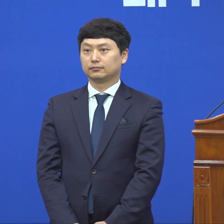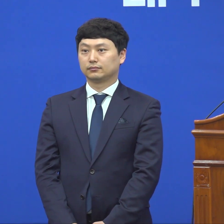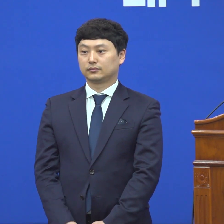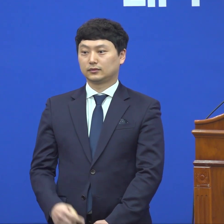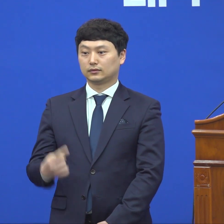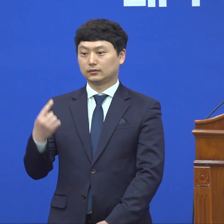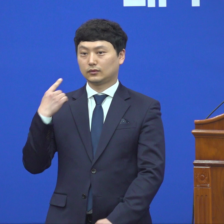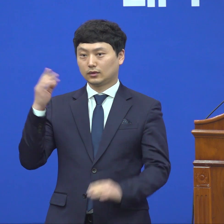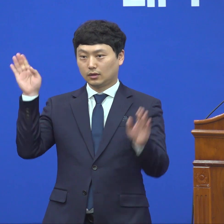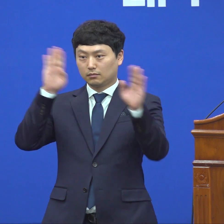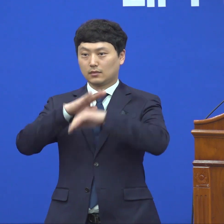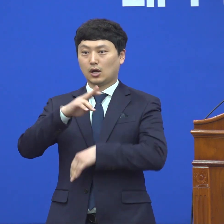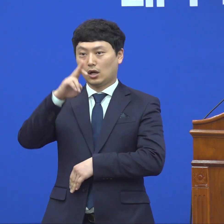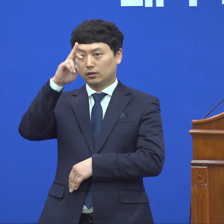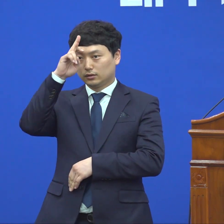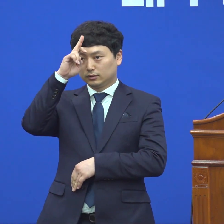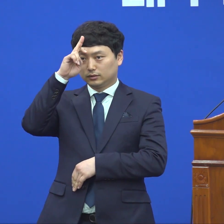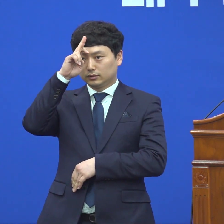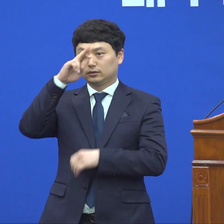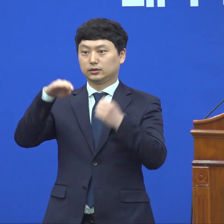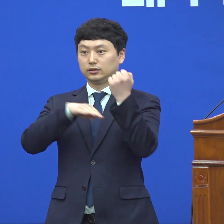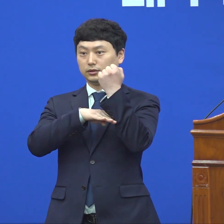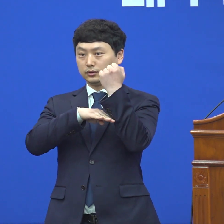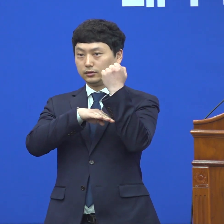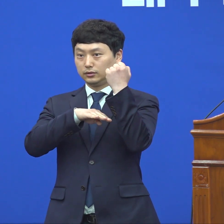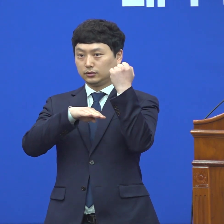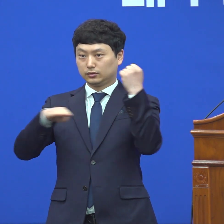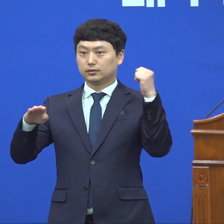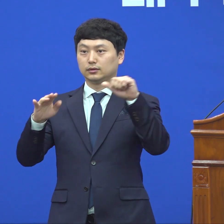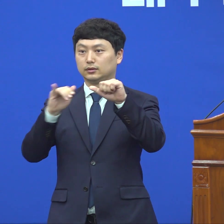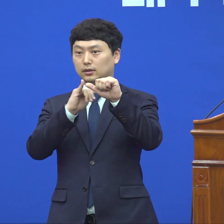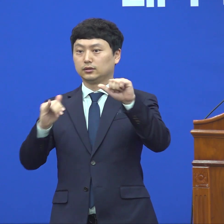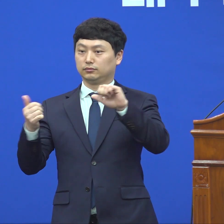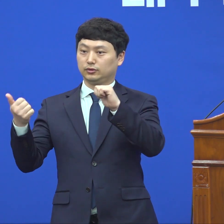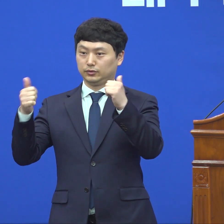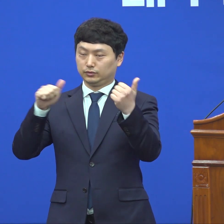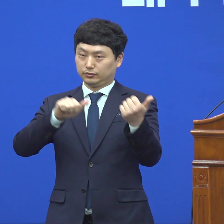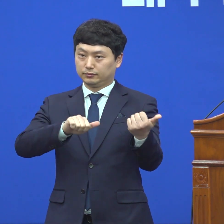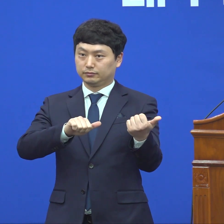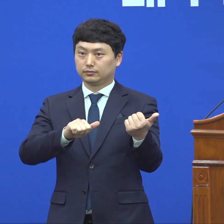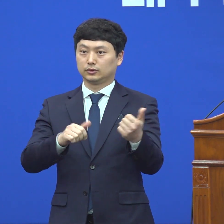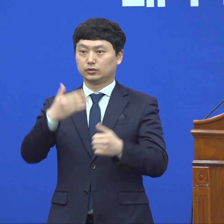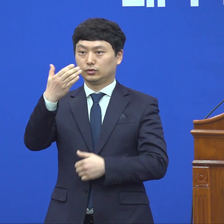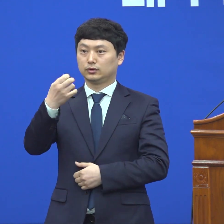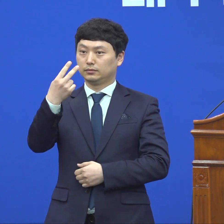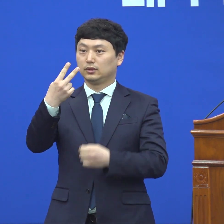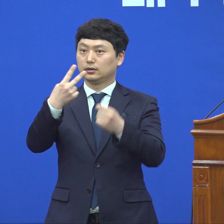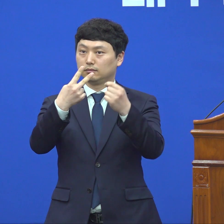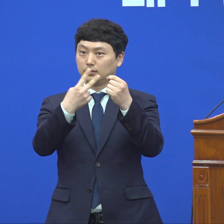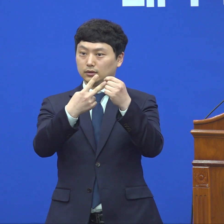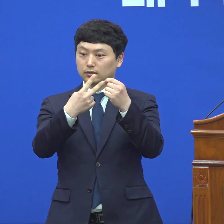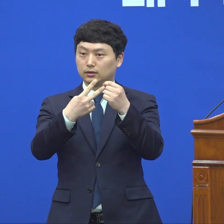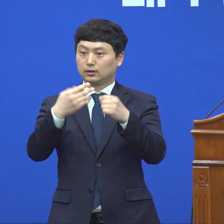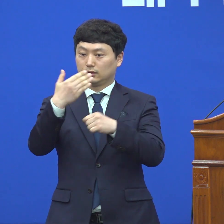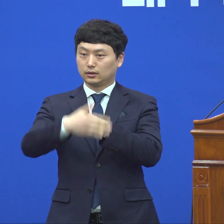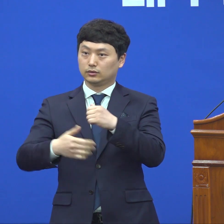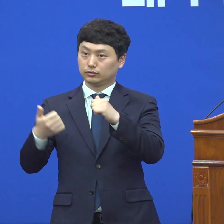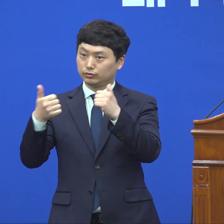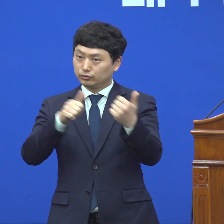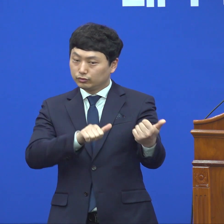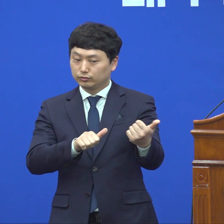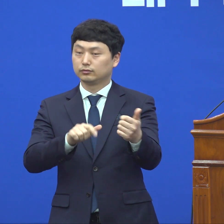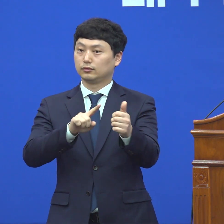영시 기준으로 5번의 사망자가 있습니다. 92번째 경로에서의 사망자는